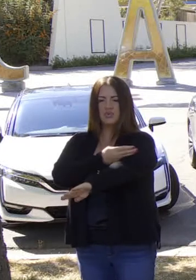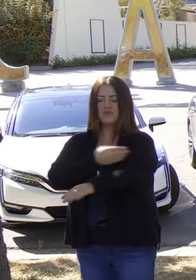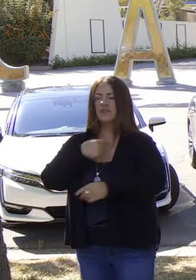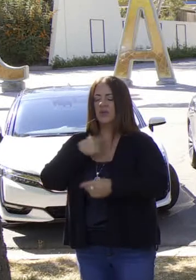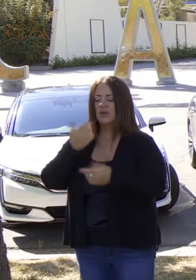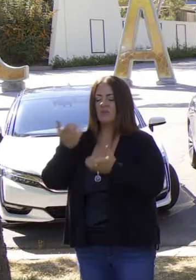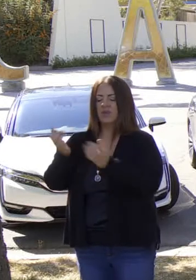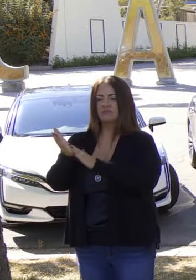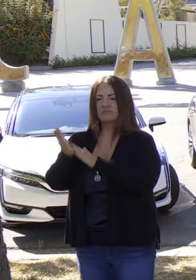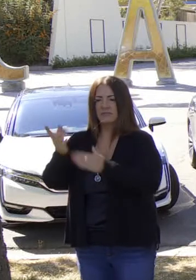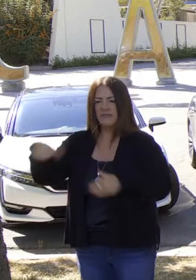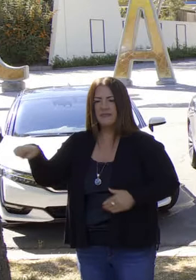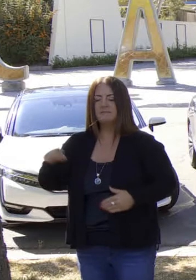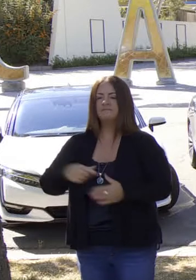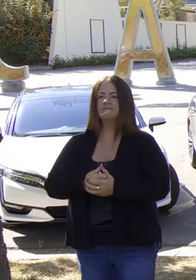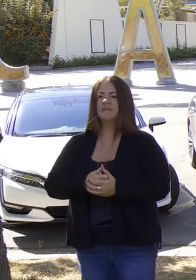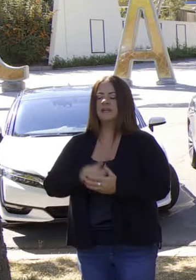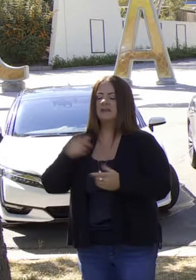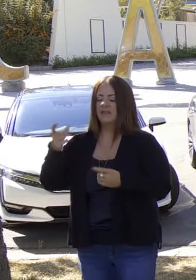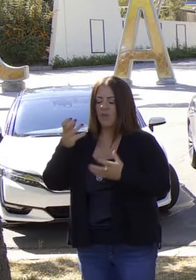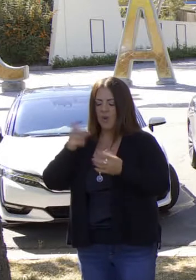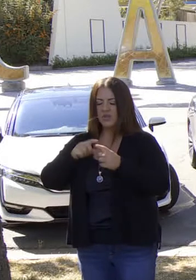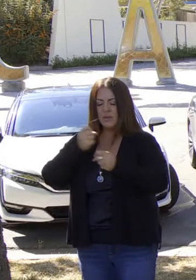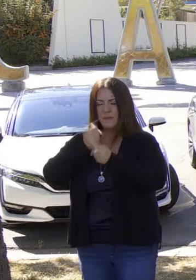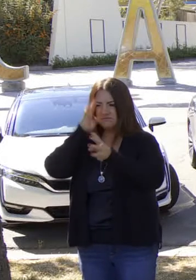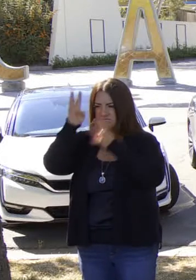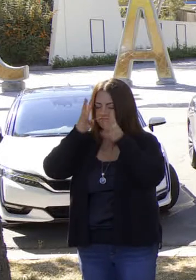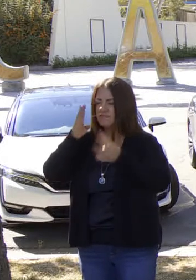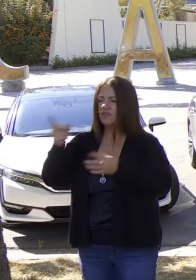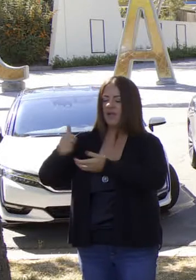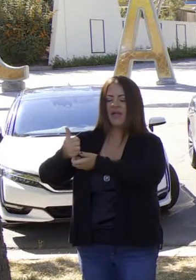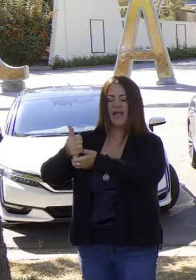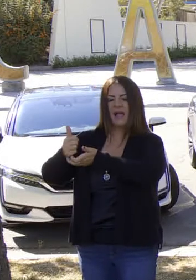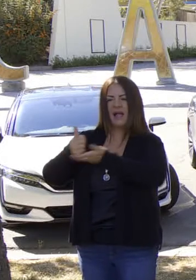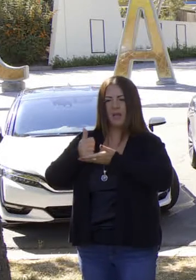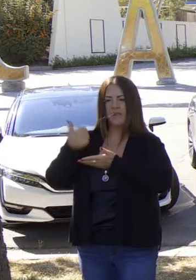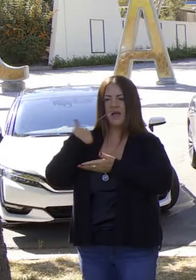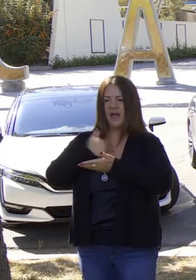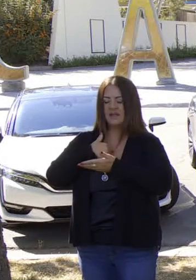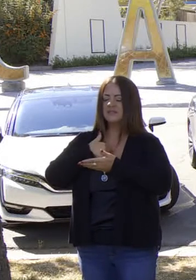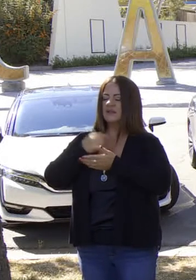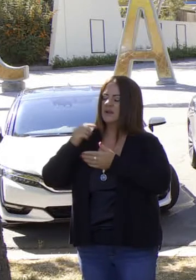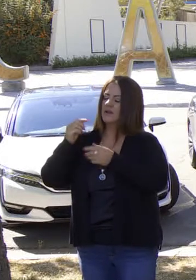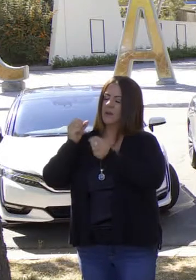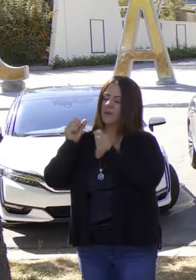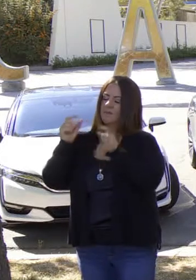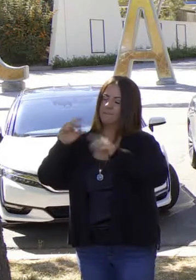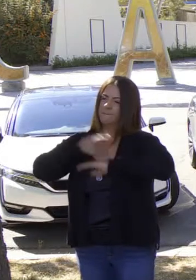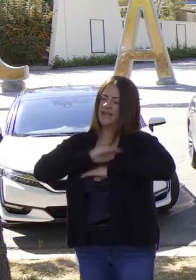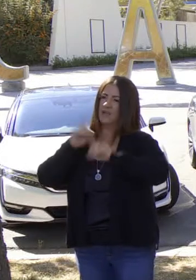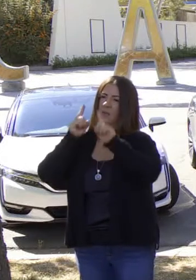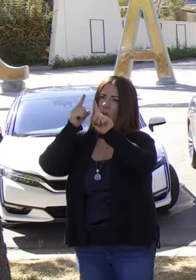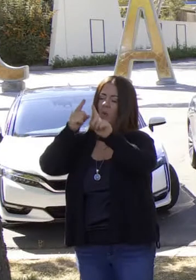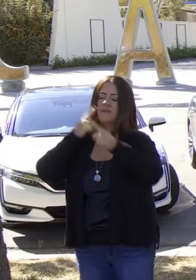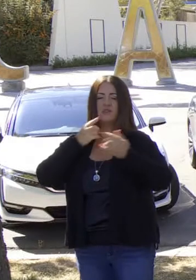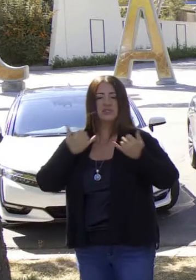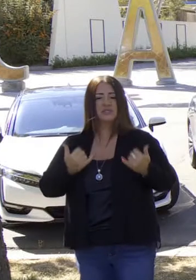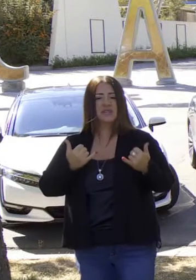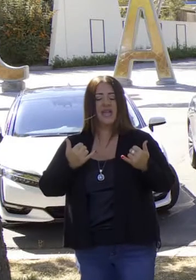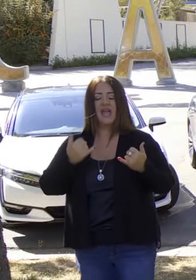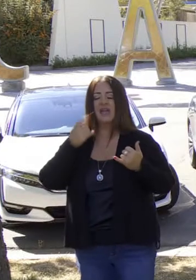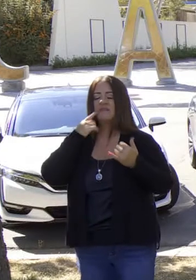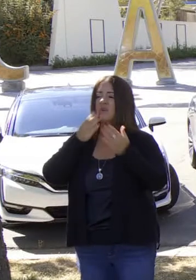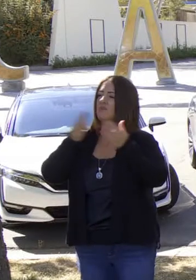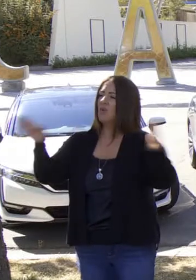California de limitar emisiones y que avanzan innovación y ayudan colectivamente a apoyar los objetivos que tratamos de